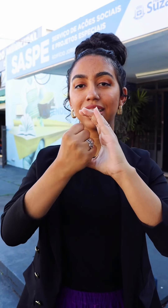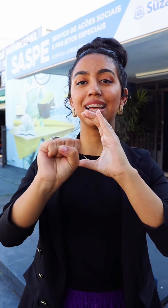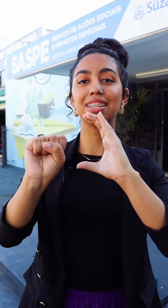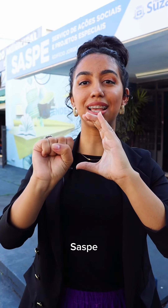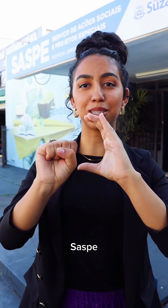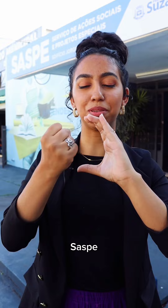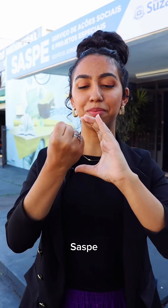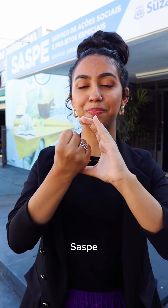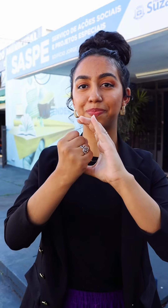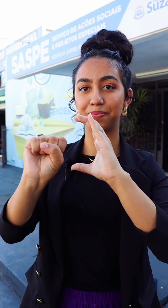SASP.